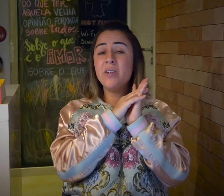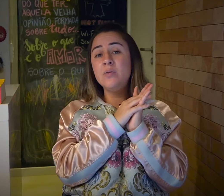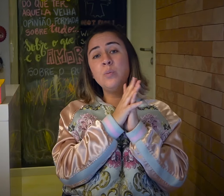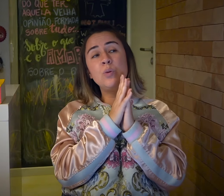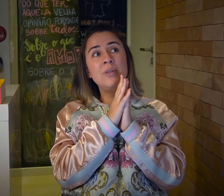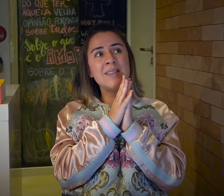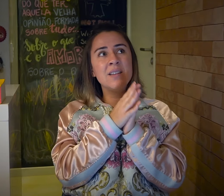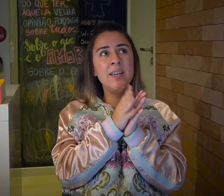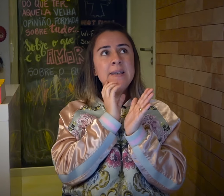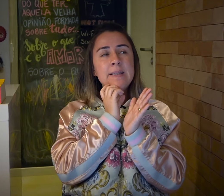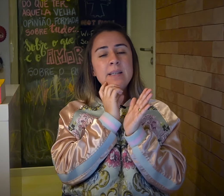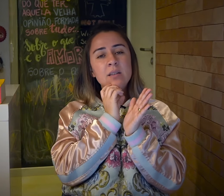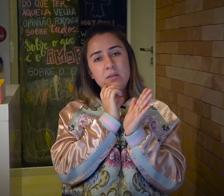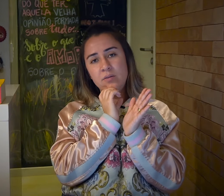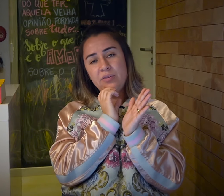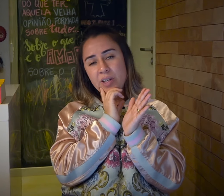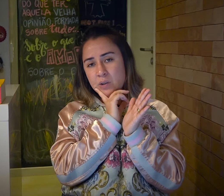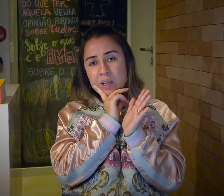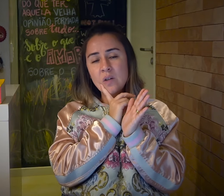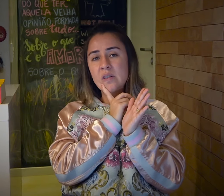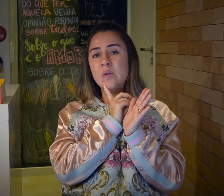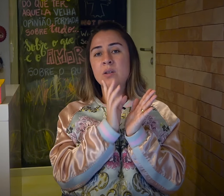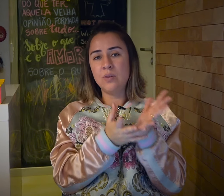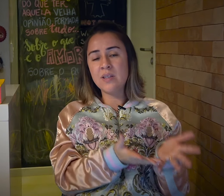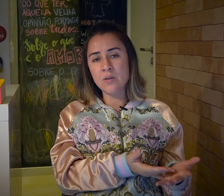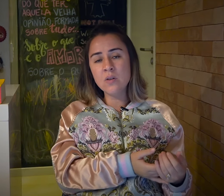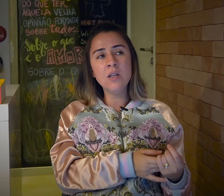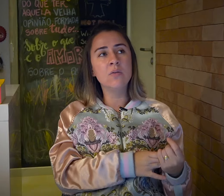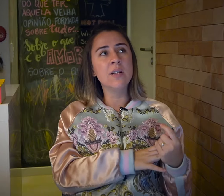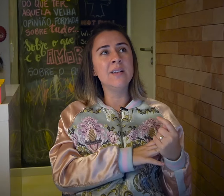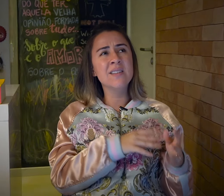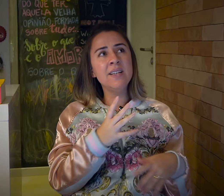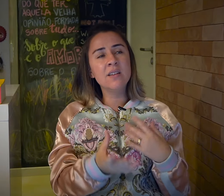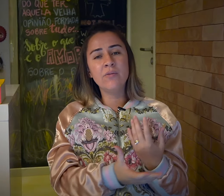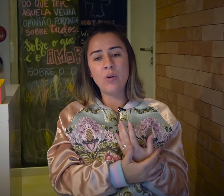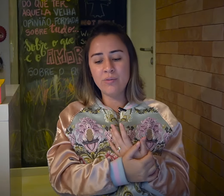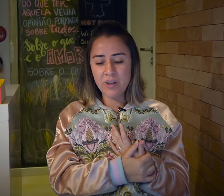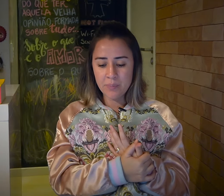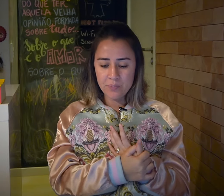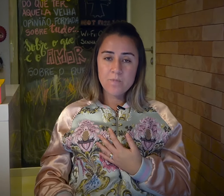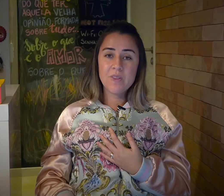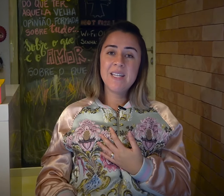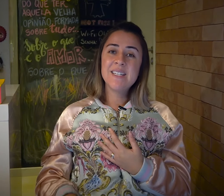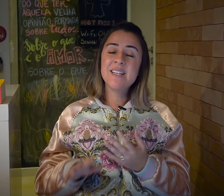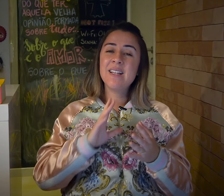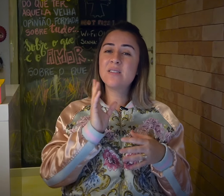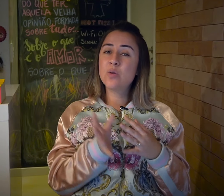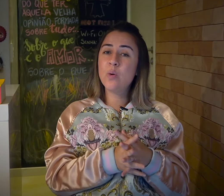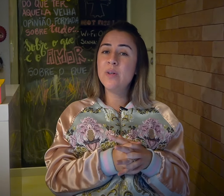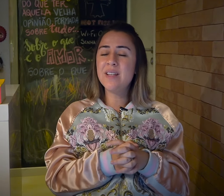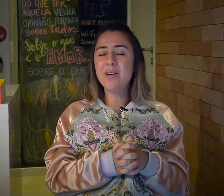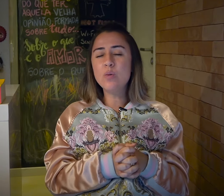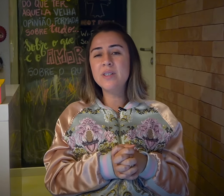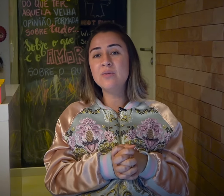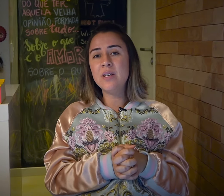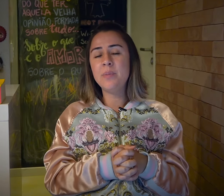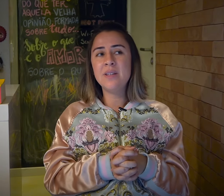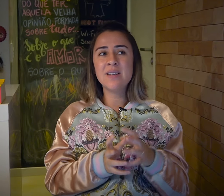falando um pouco das leis, falando, claro, da situação dos Estados Unidos, né? Das leis que envolvem, das relações. Ele vai contando das